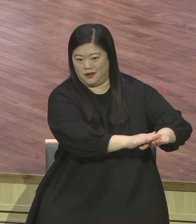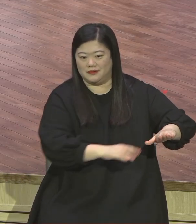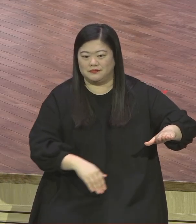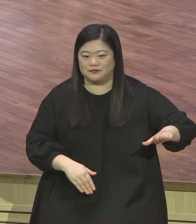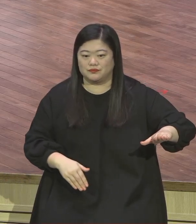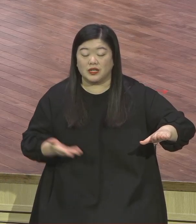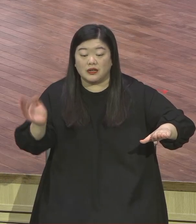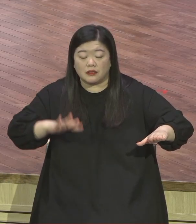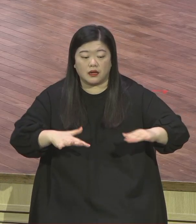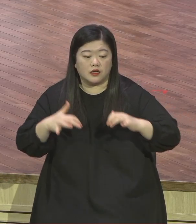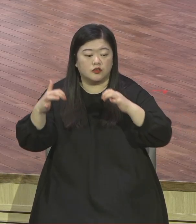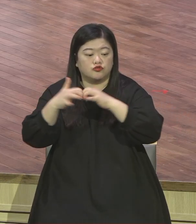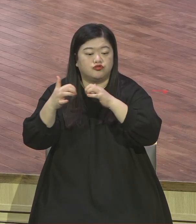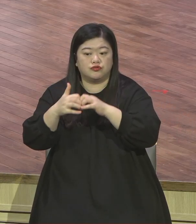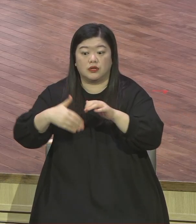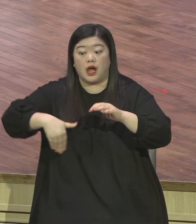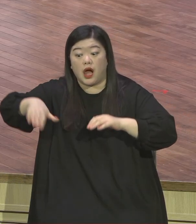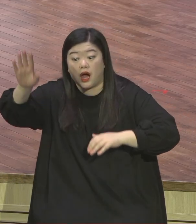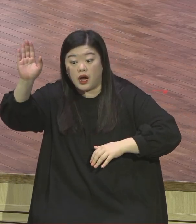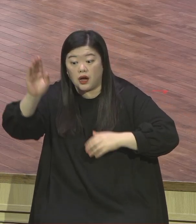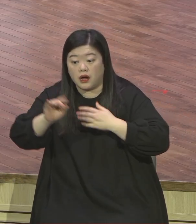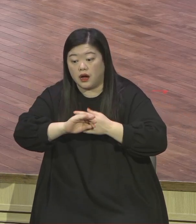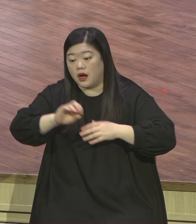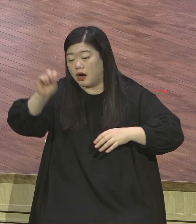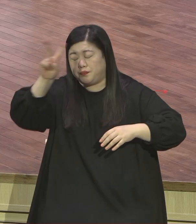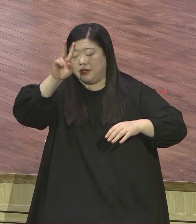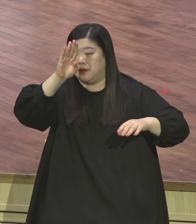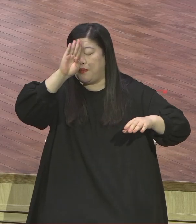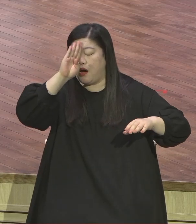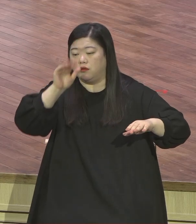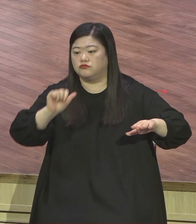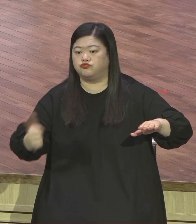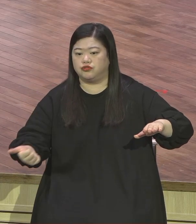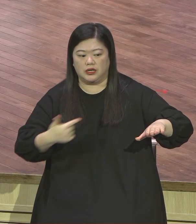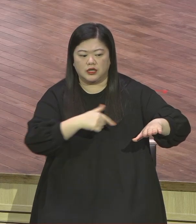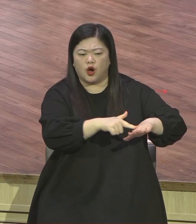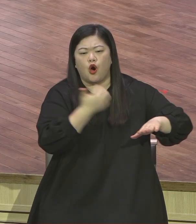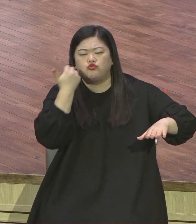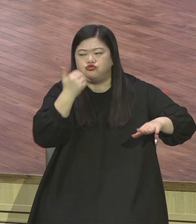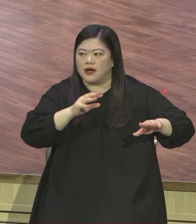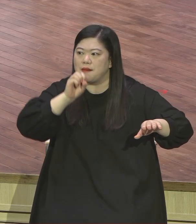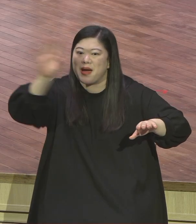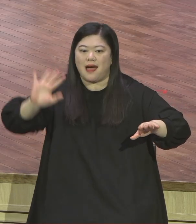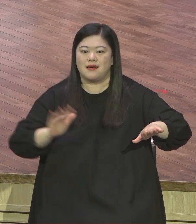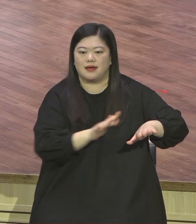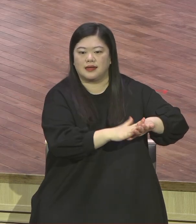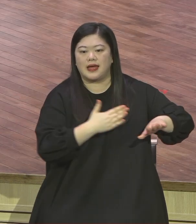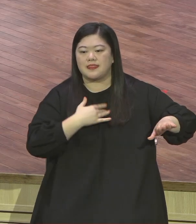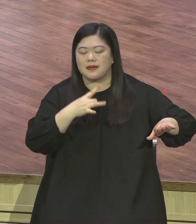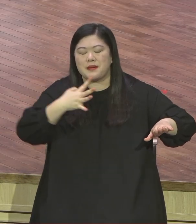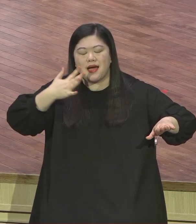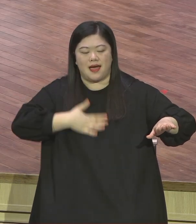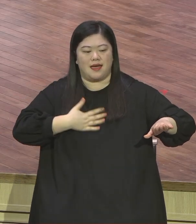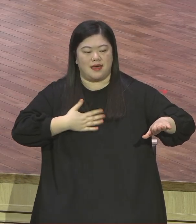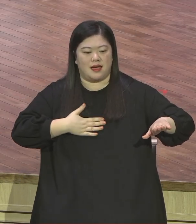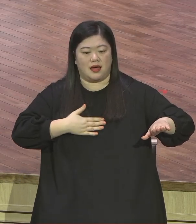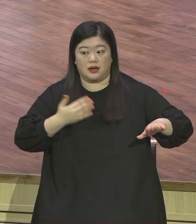오지 못했다든지 또 병으로 갑자기 죽었을 경우 이런 경우에 문제가 생깁니다.